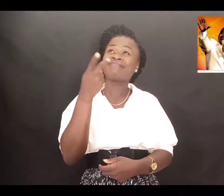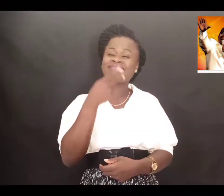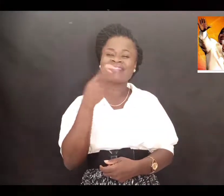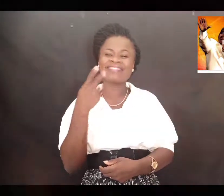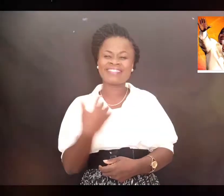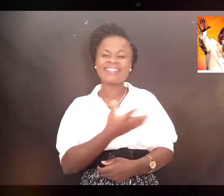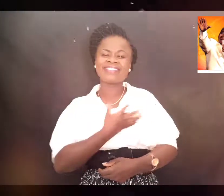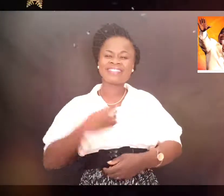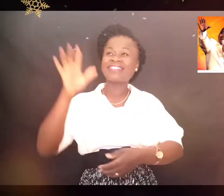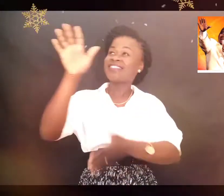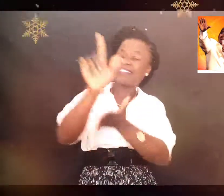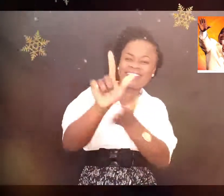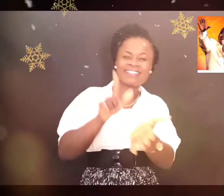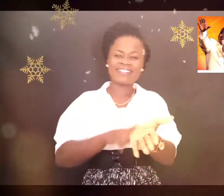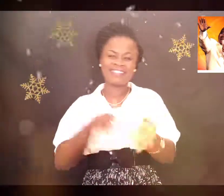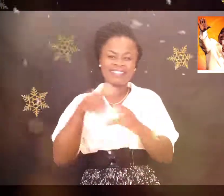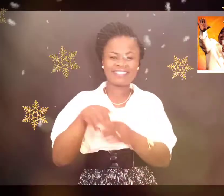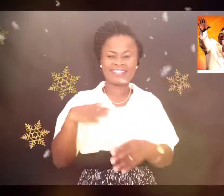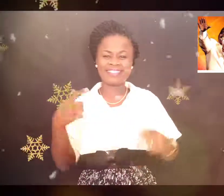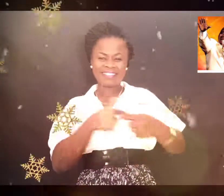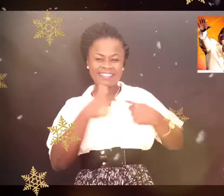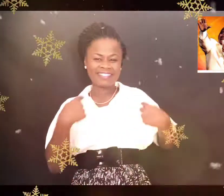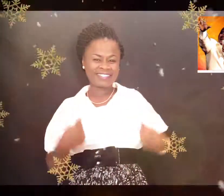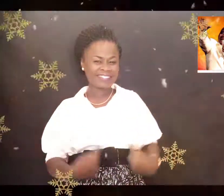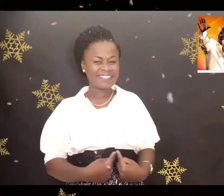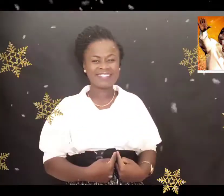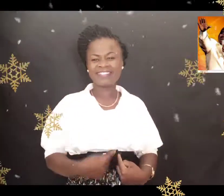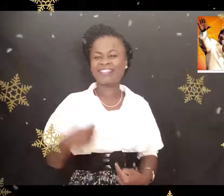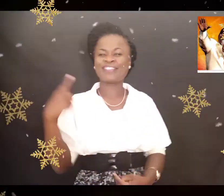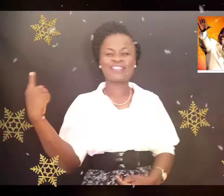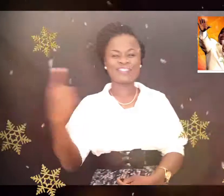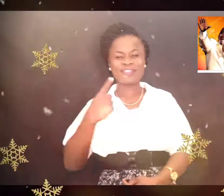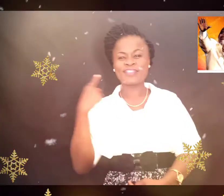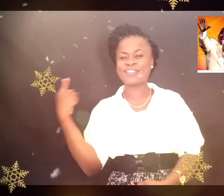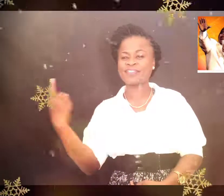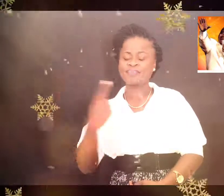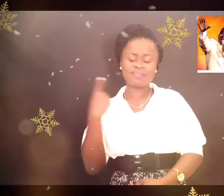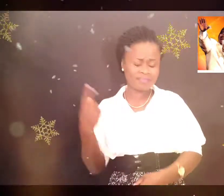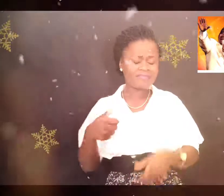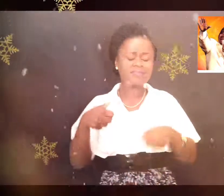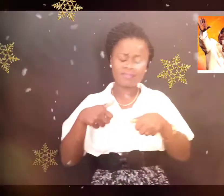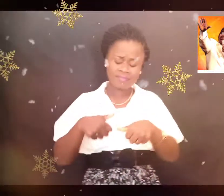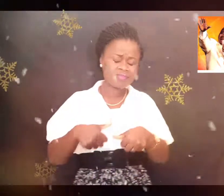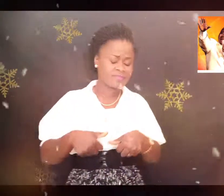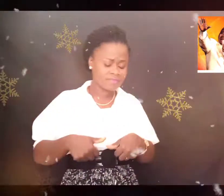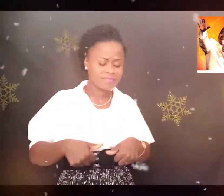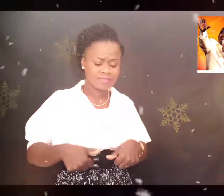Et ta loi dans mon cœur Toujours ta mort